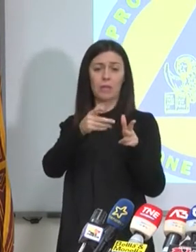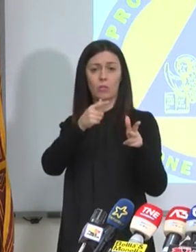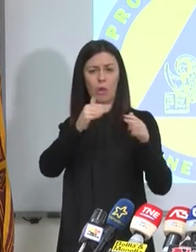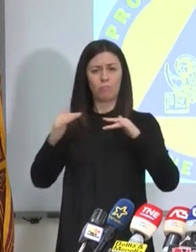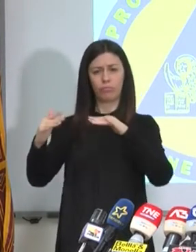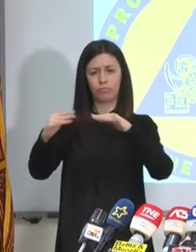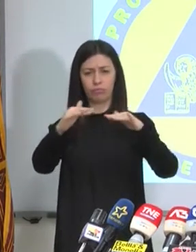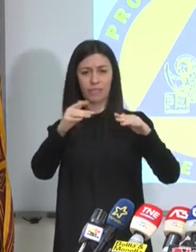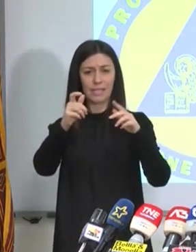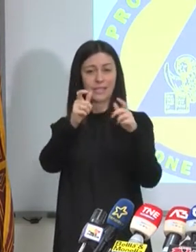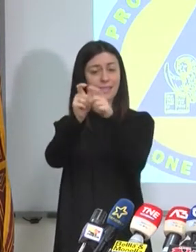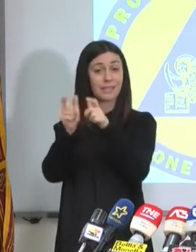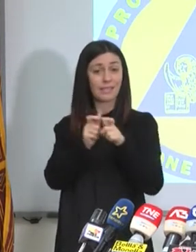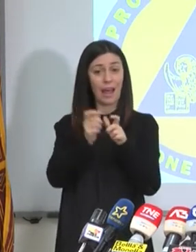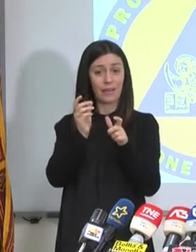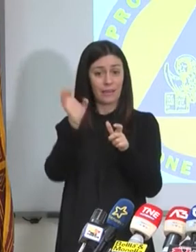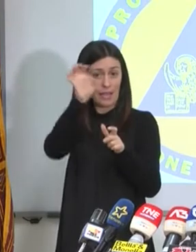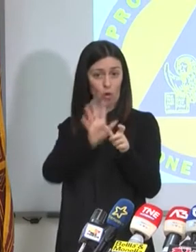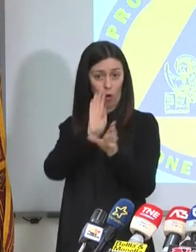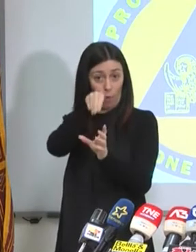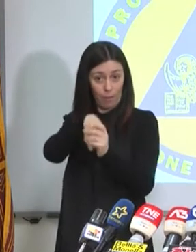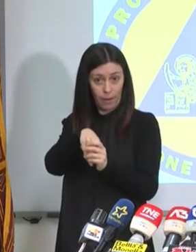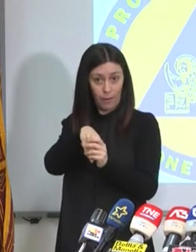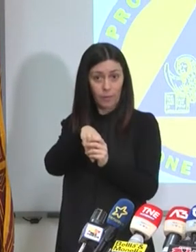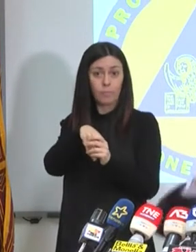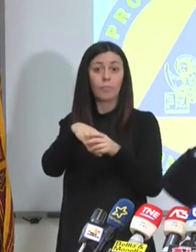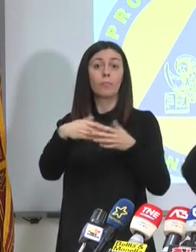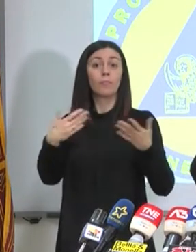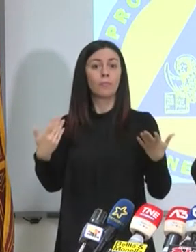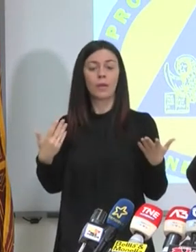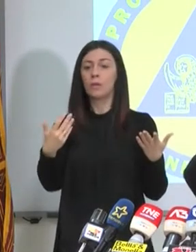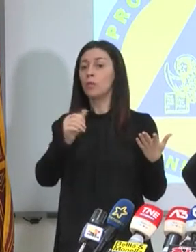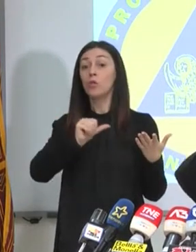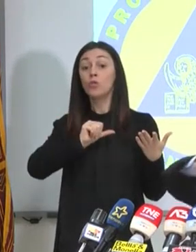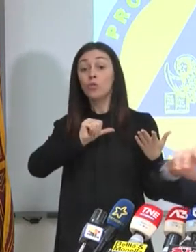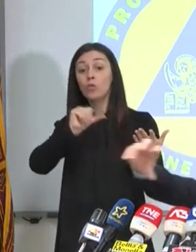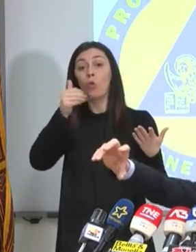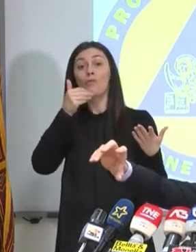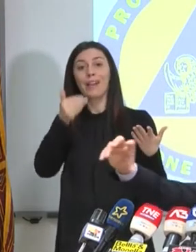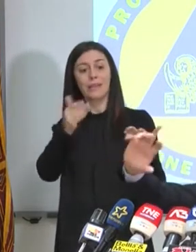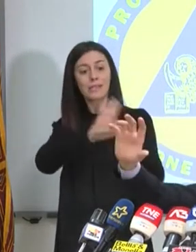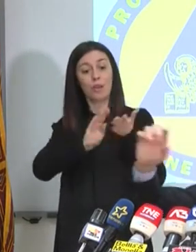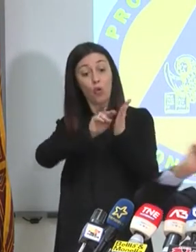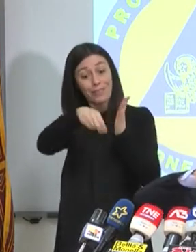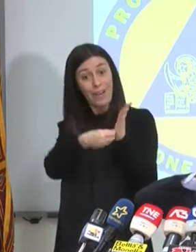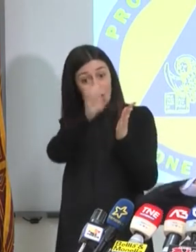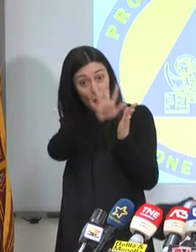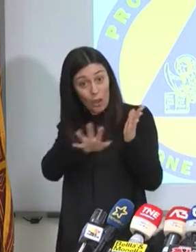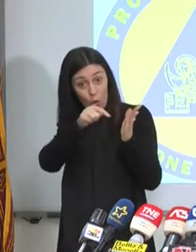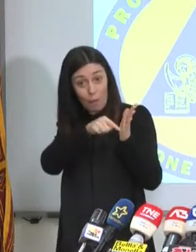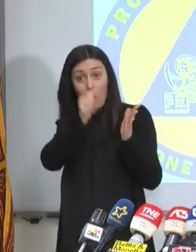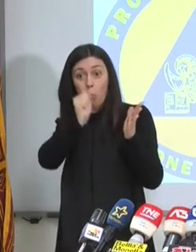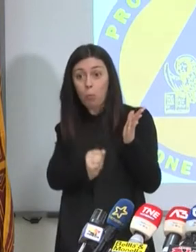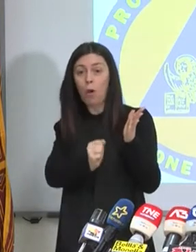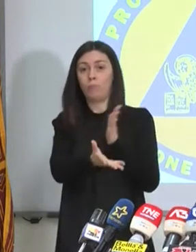'unica fonte di fornitura, l'unico canale di fornitura del vaccino avviene attraverso questo contratto europeo rispetto agli stati membri.